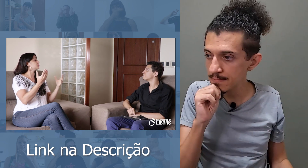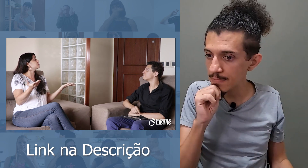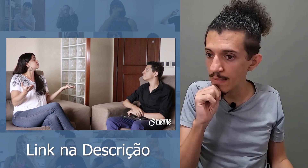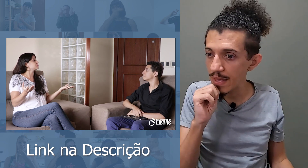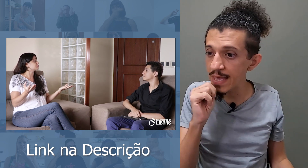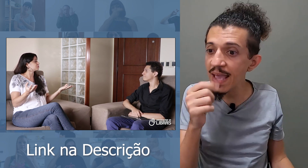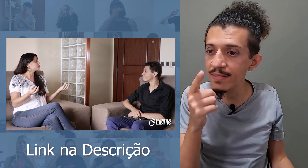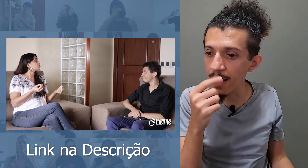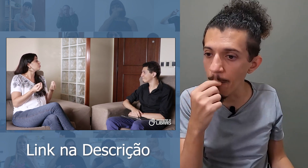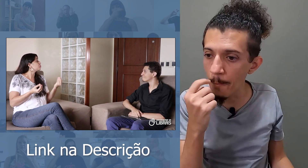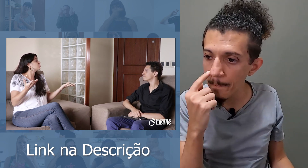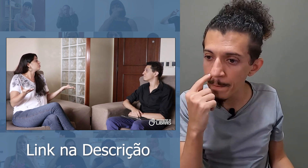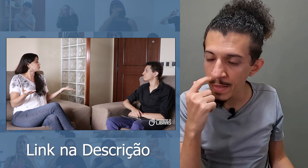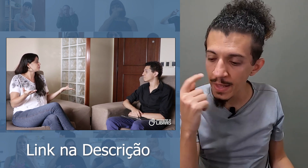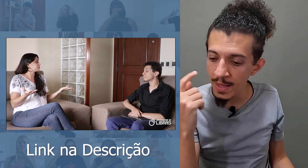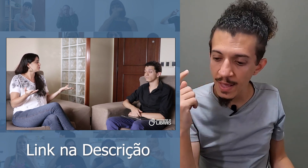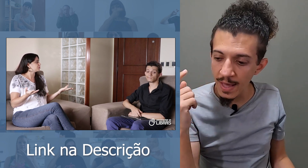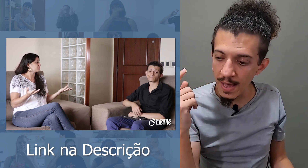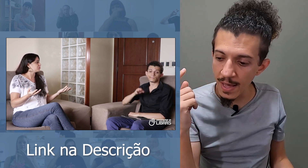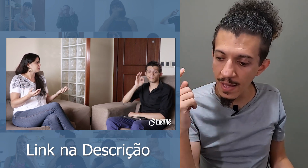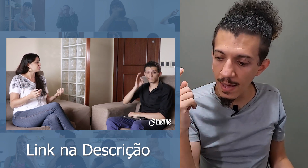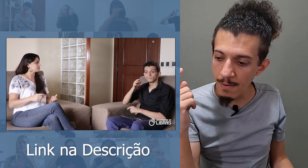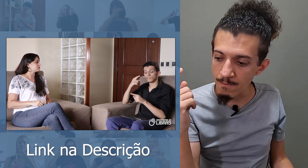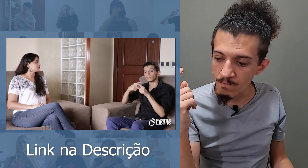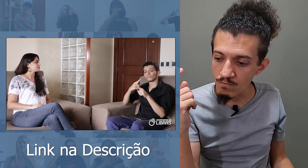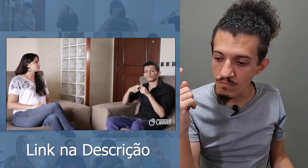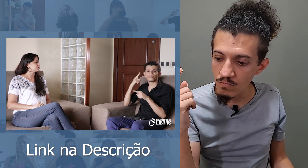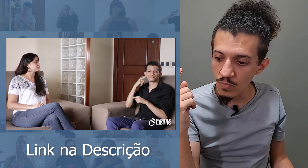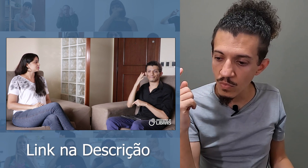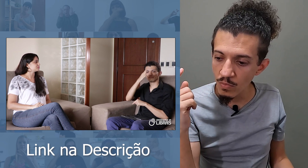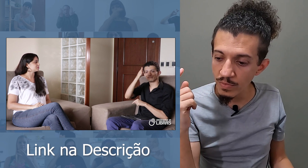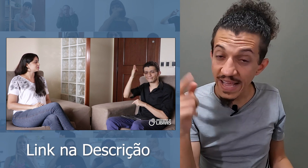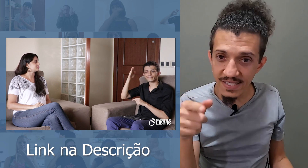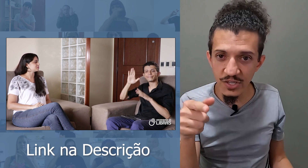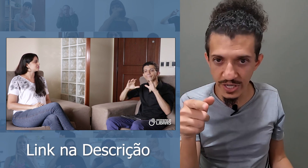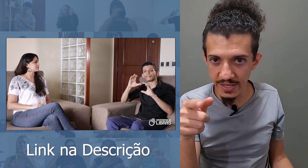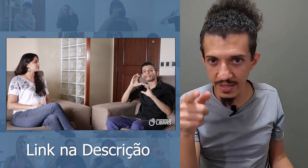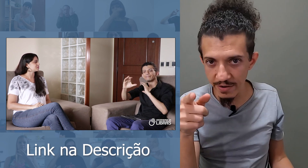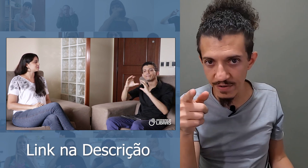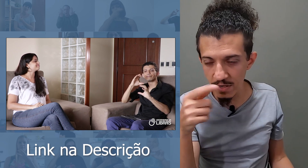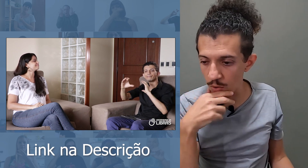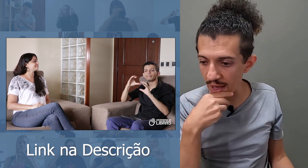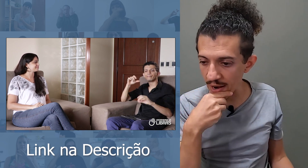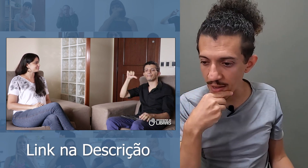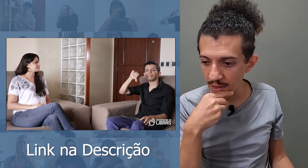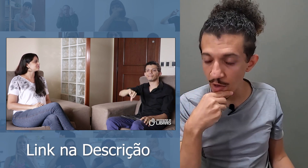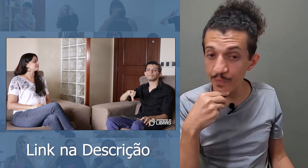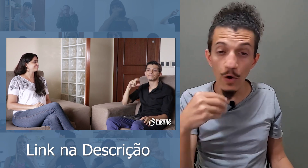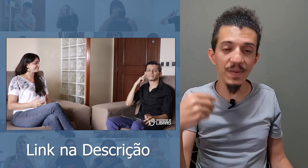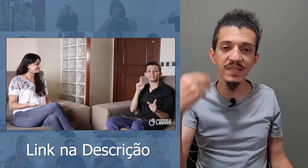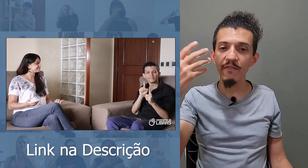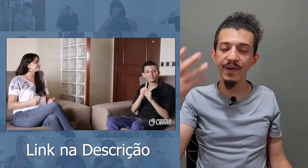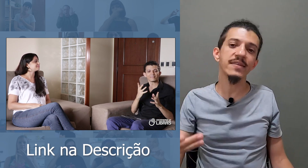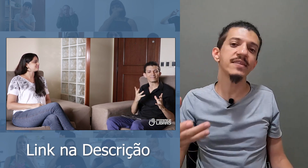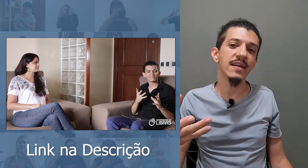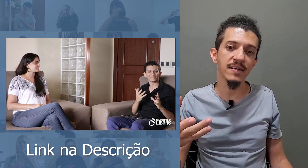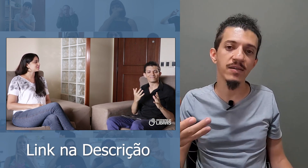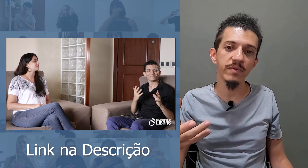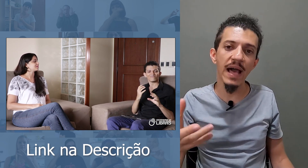E então, nesse dia da entrevista com ela, eu fiquei observando a sinalização dela,